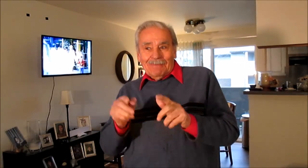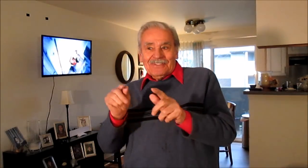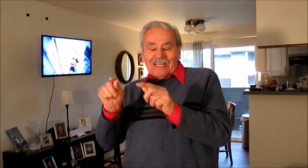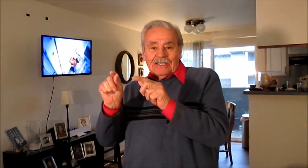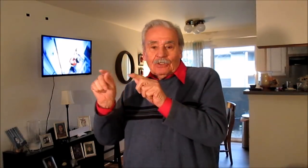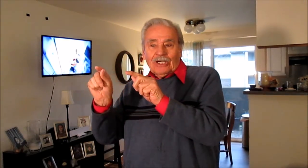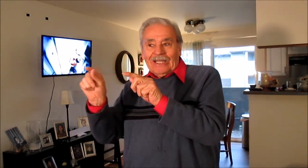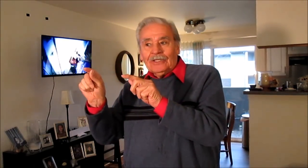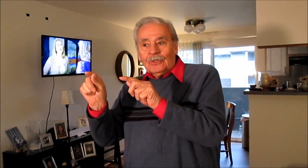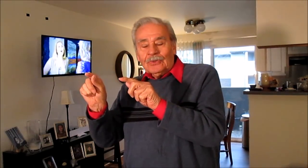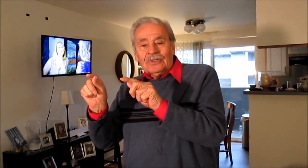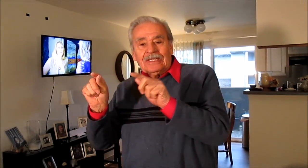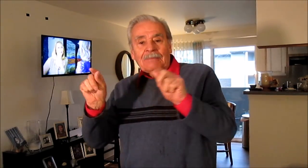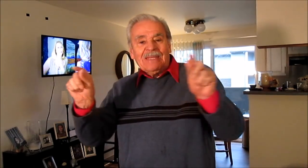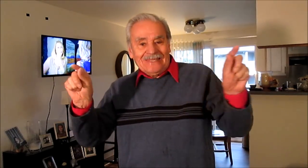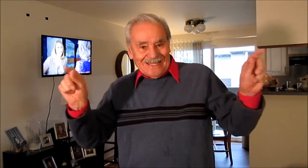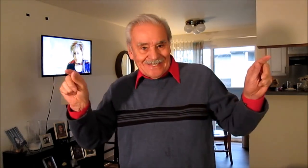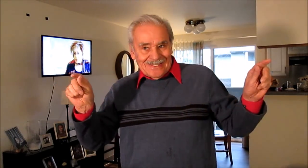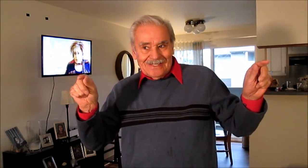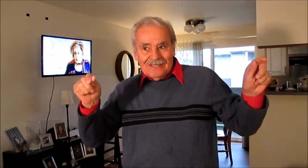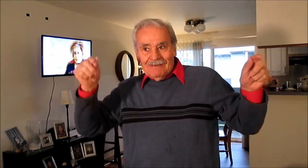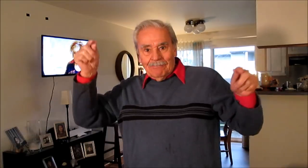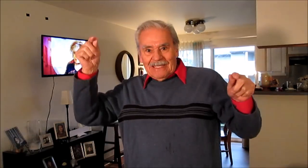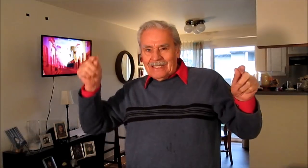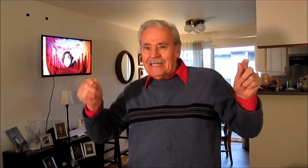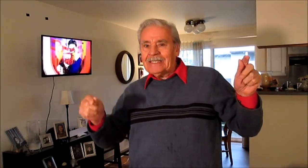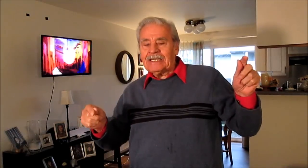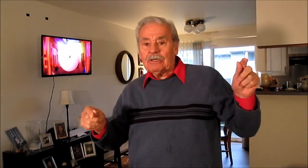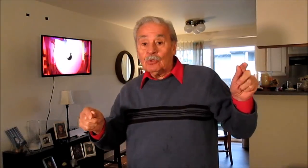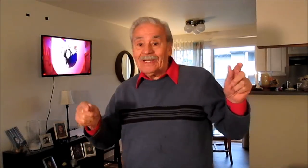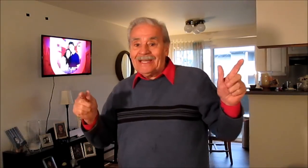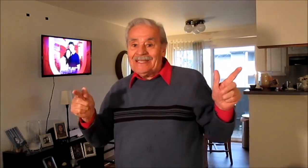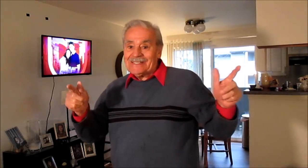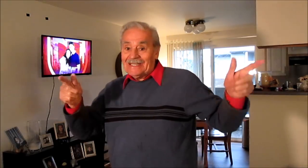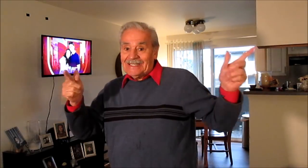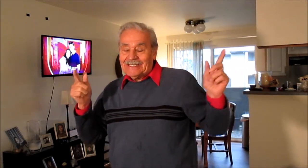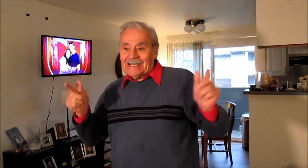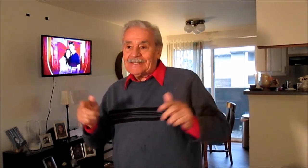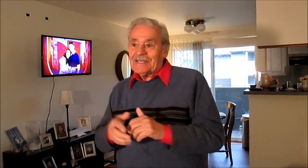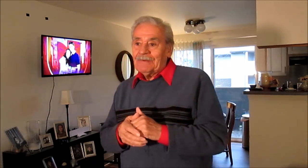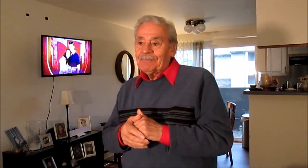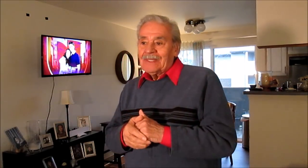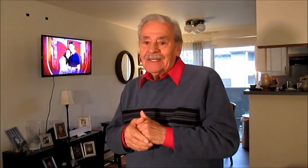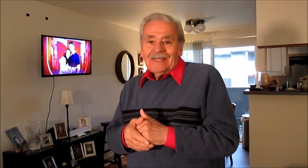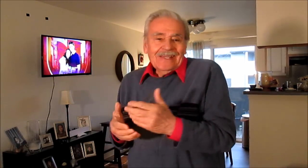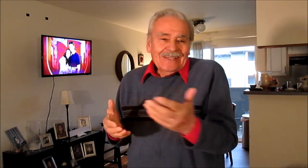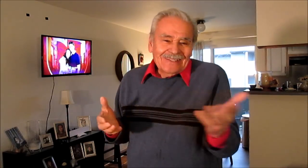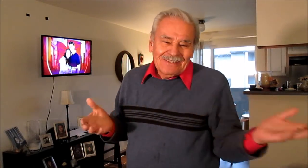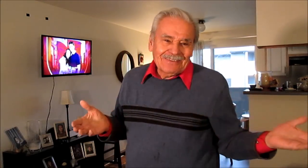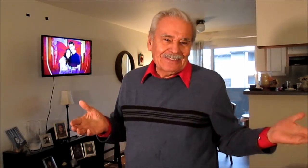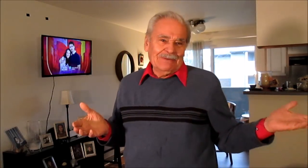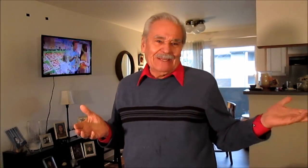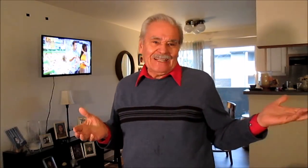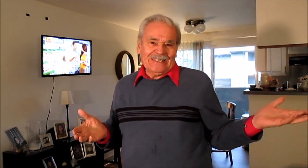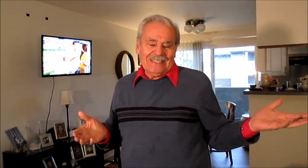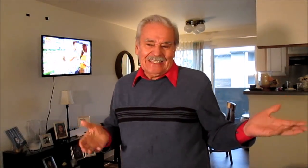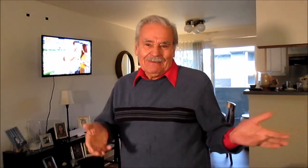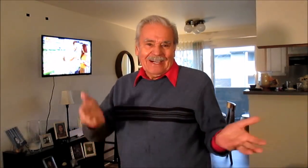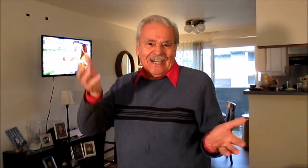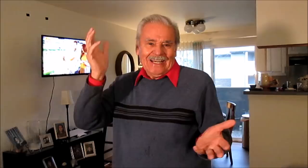vamos a ir tocando temitas pendientes que uno analiza en la distancia y no con el berretín de bajar